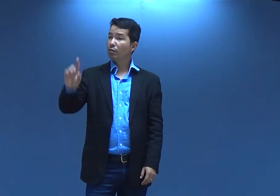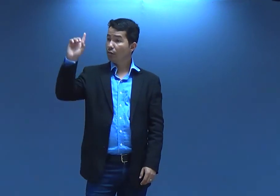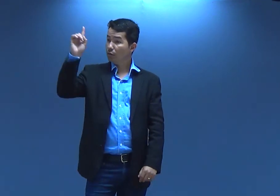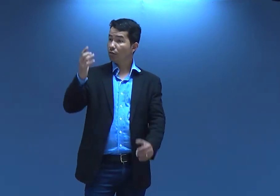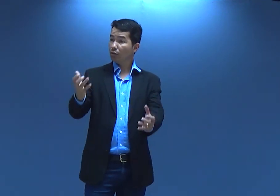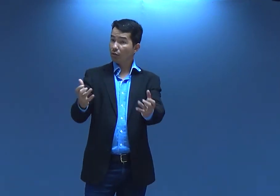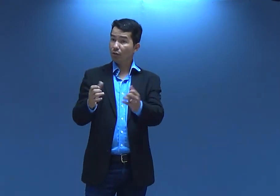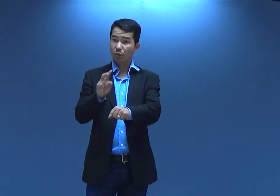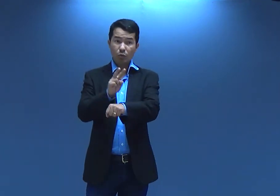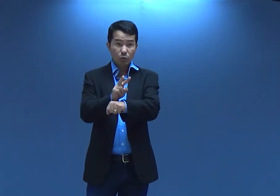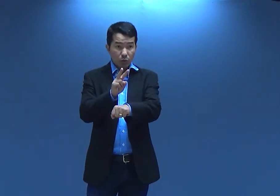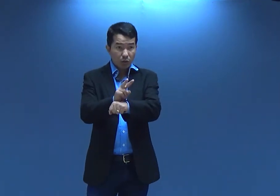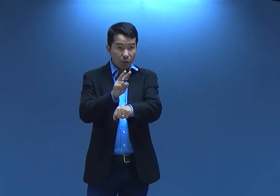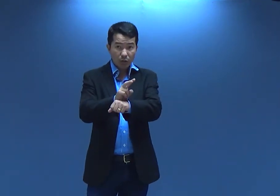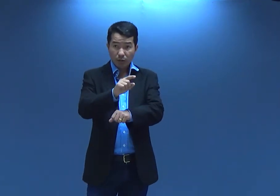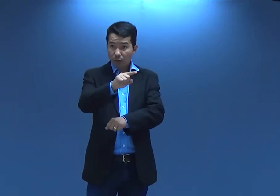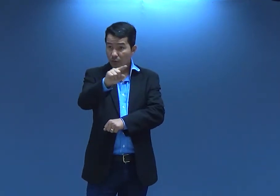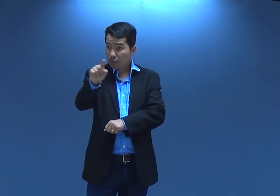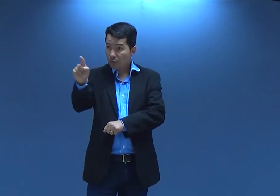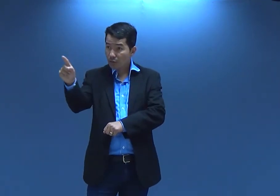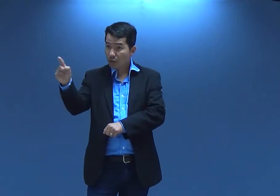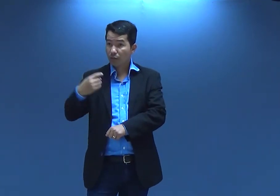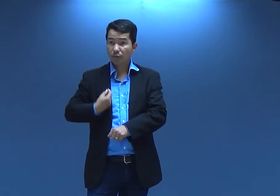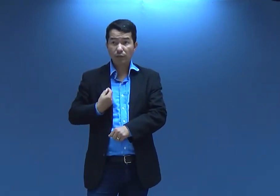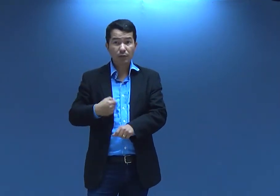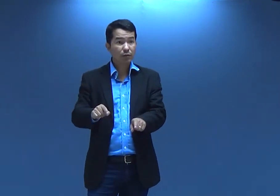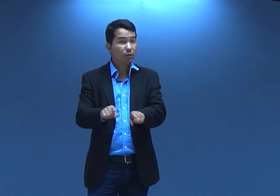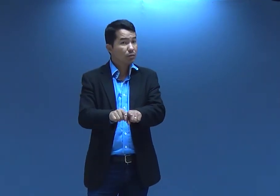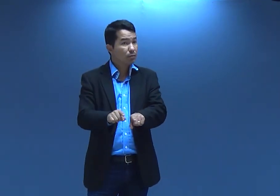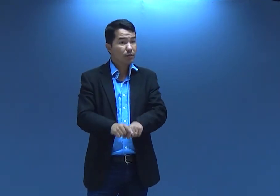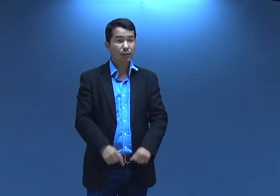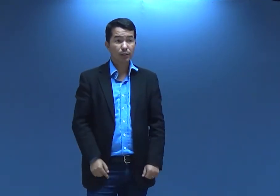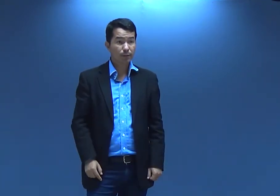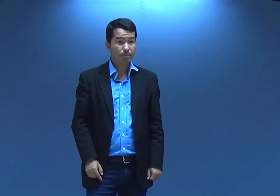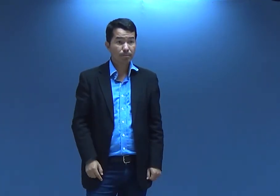e Deus ele quer cuidar de vocês da sua vida também